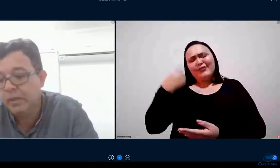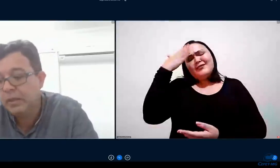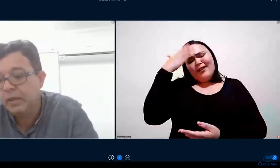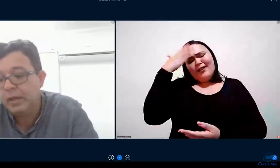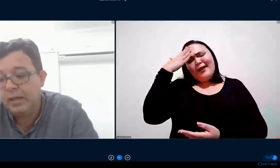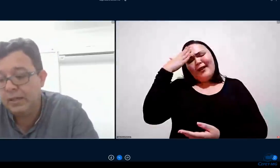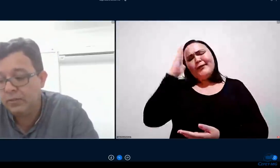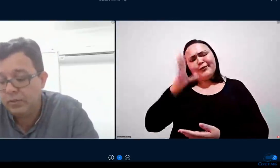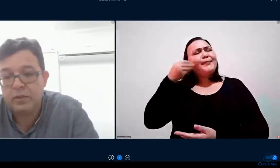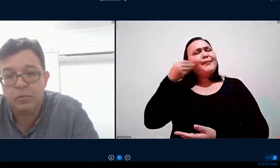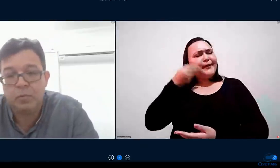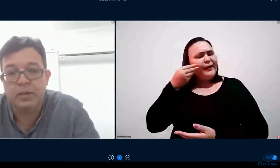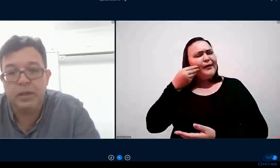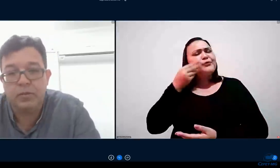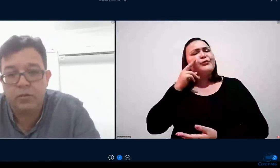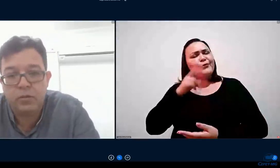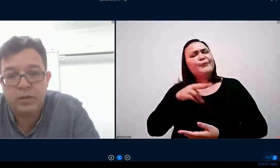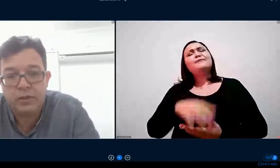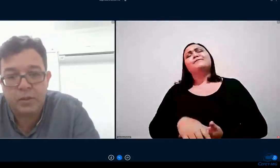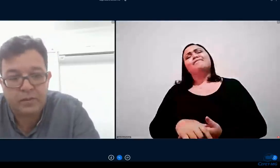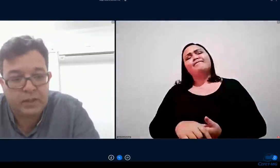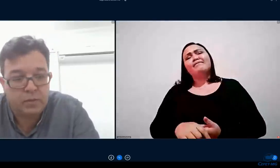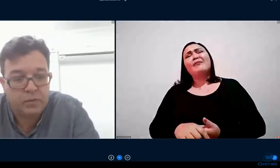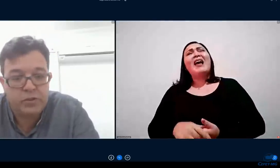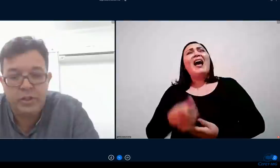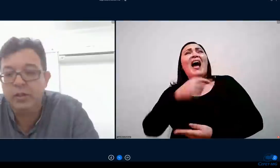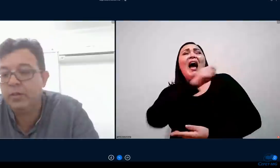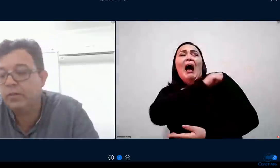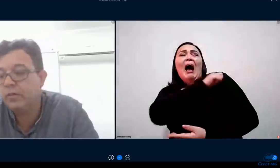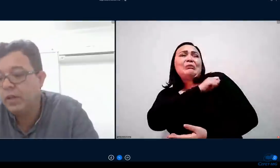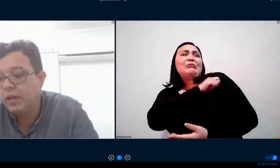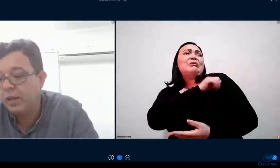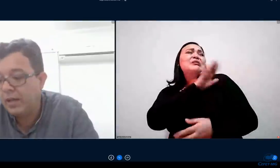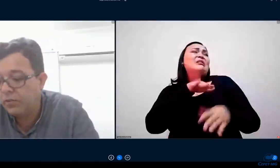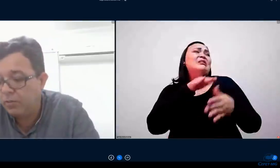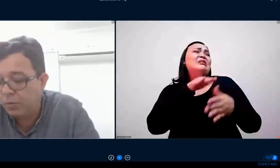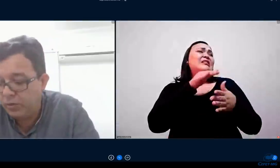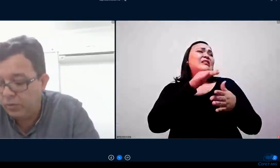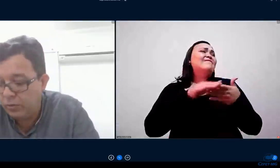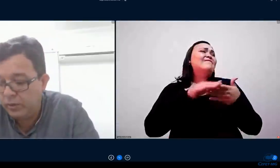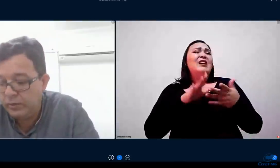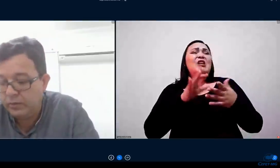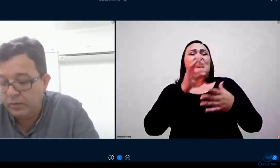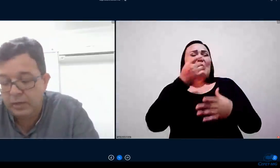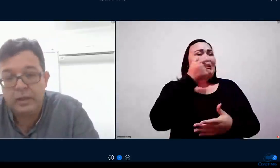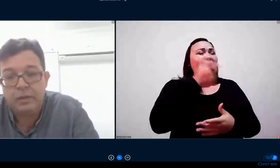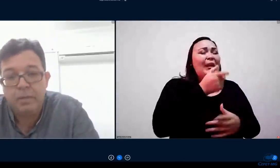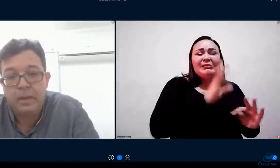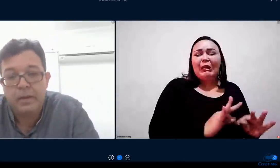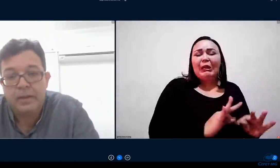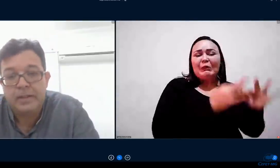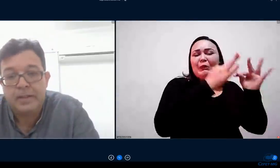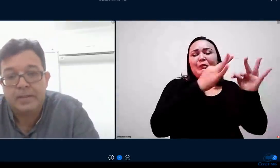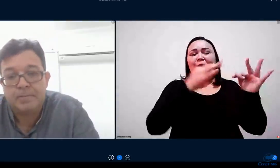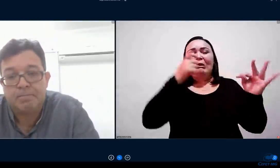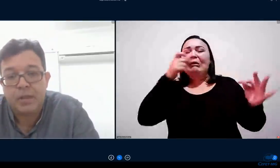vive relatos que estamos perdendo os estudantes para as tecnologias relatos de professores